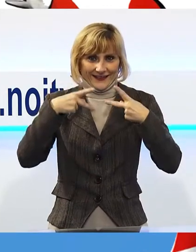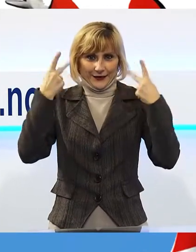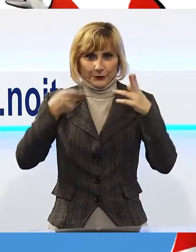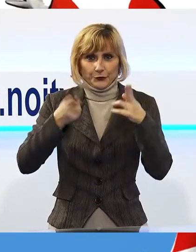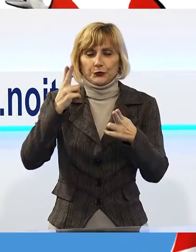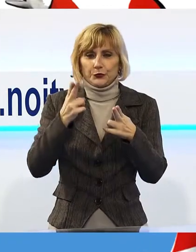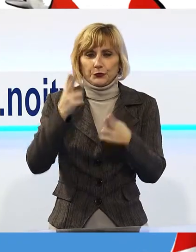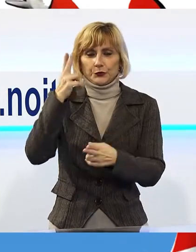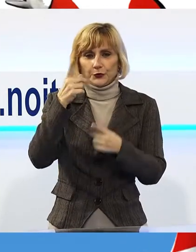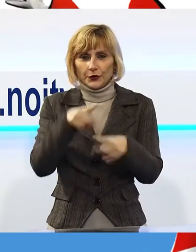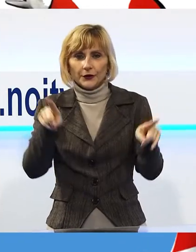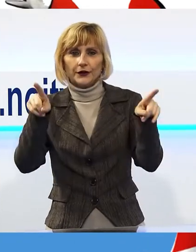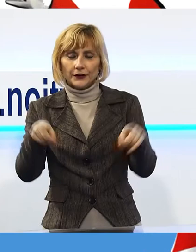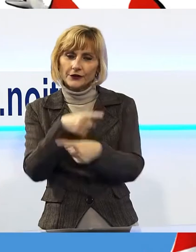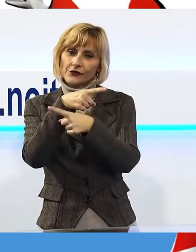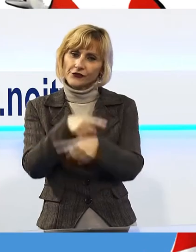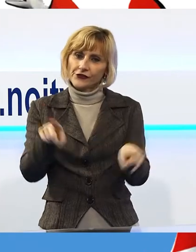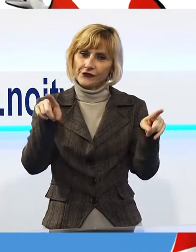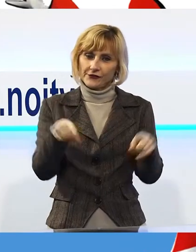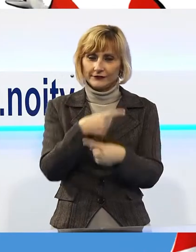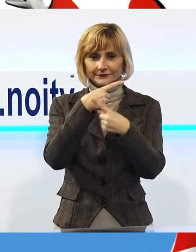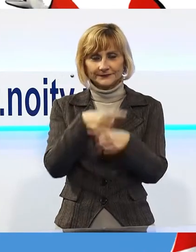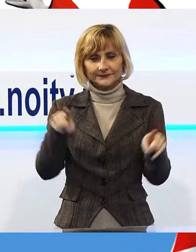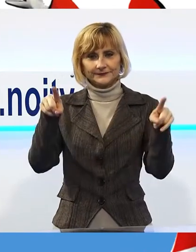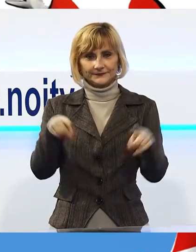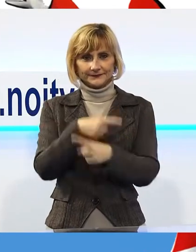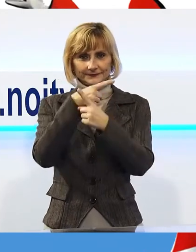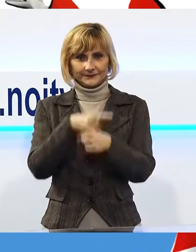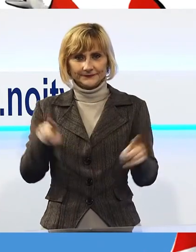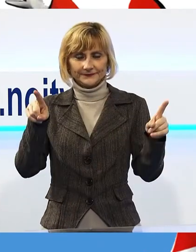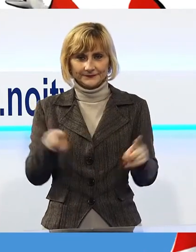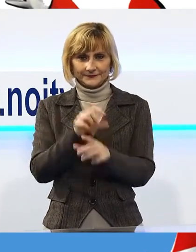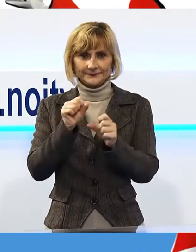la la, tra la la la, tra la la la, la.